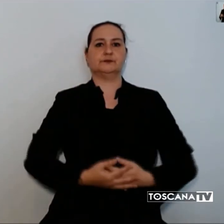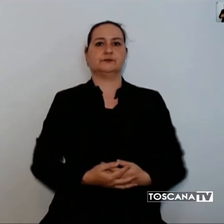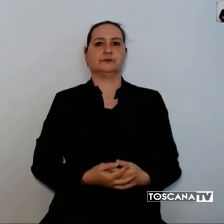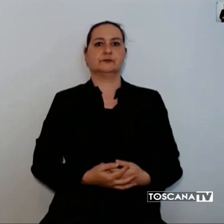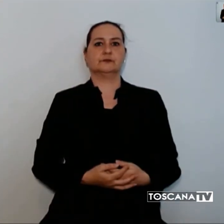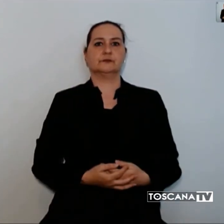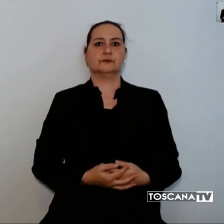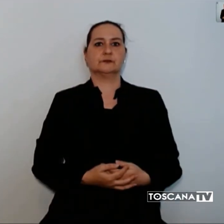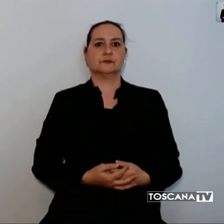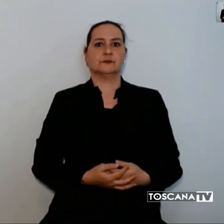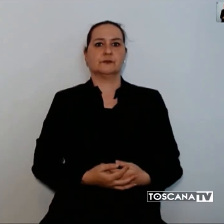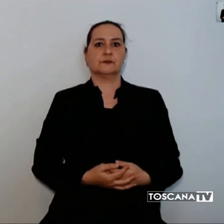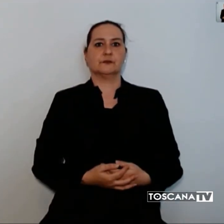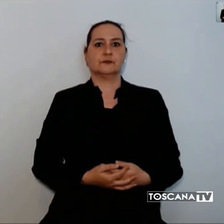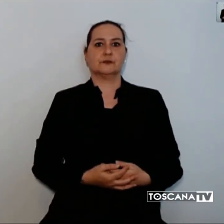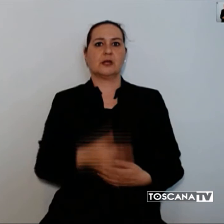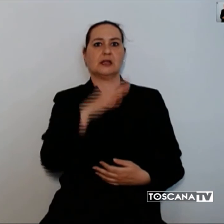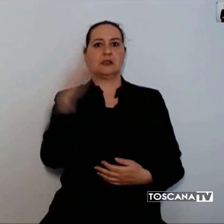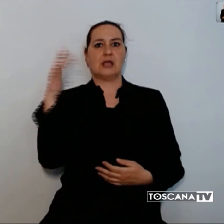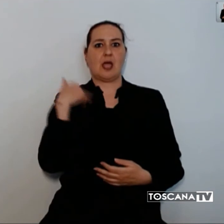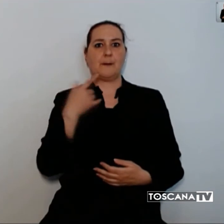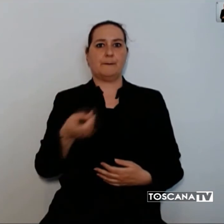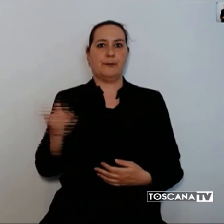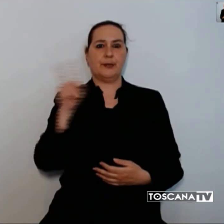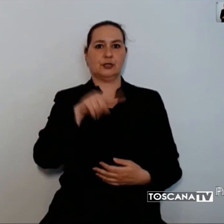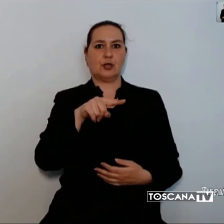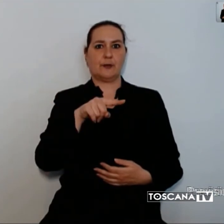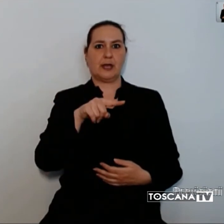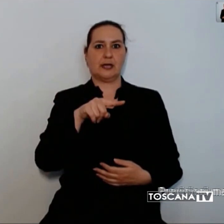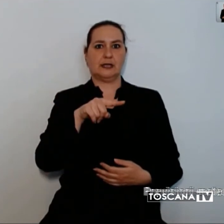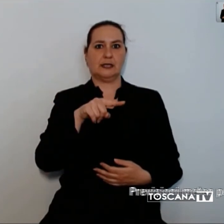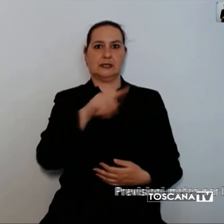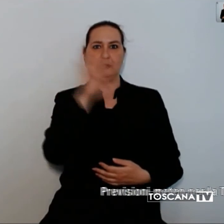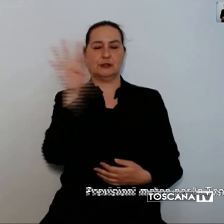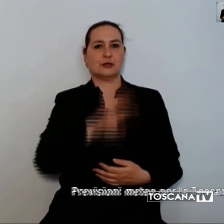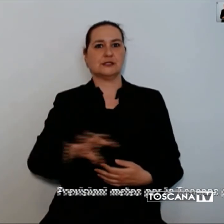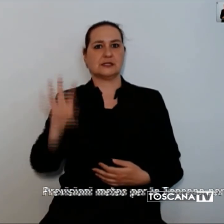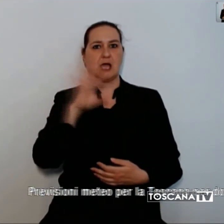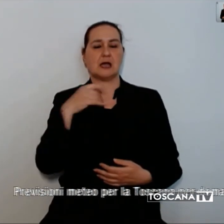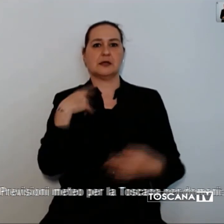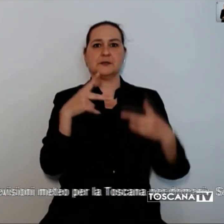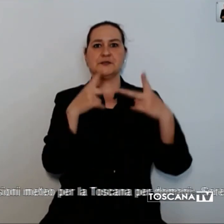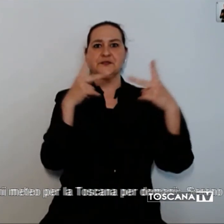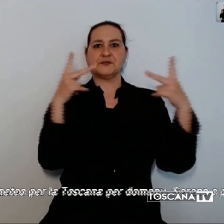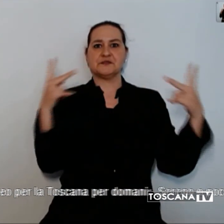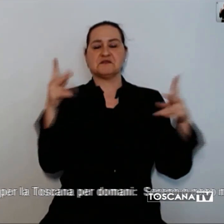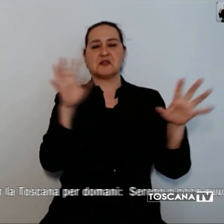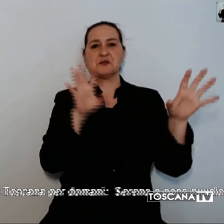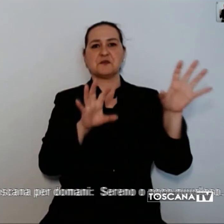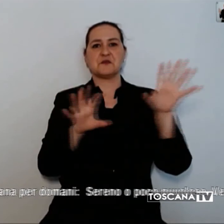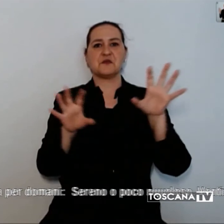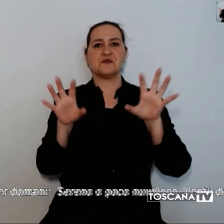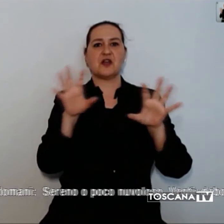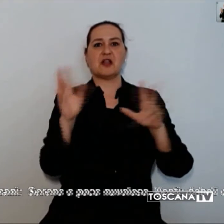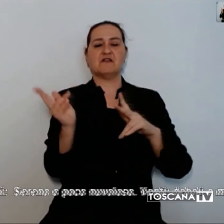E ora veniamo alle previsioni del tempo per domani in Toscana sereno o poco nuvoloso venti